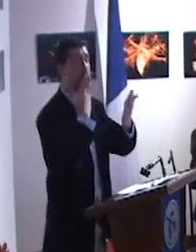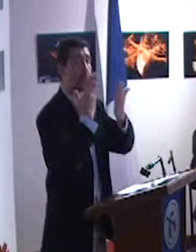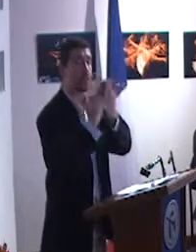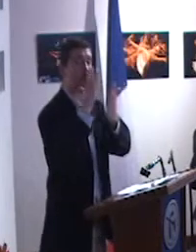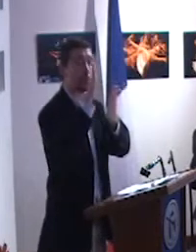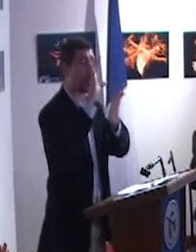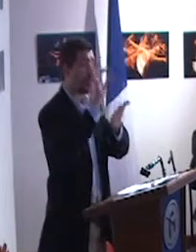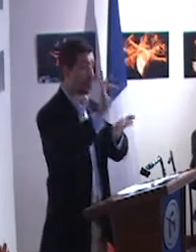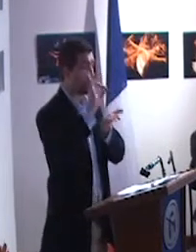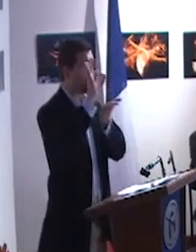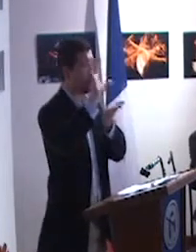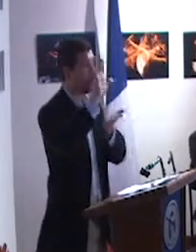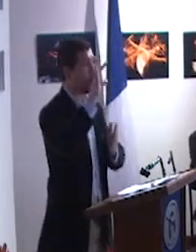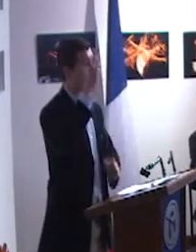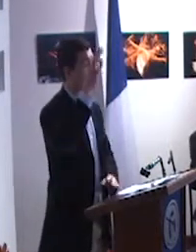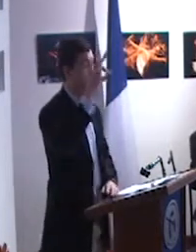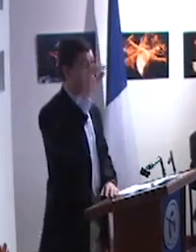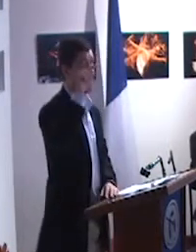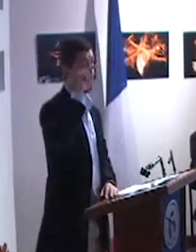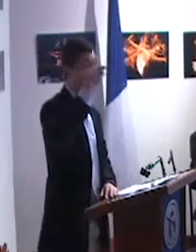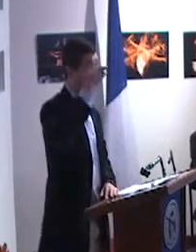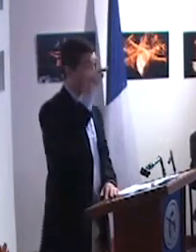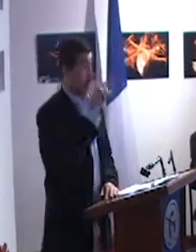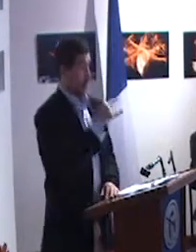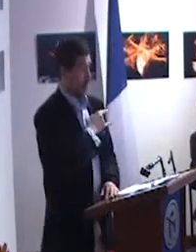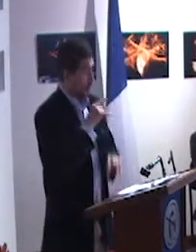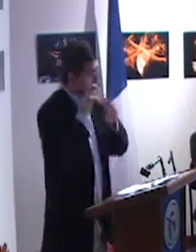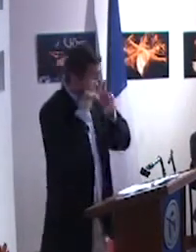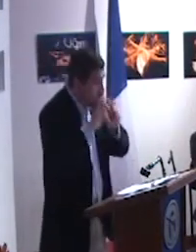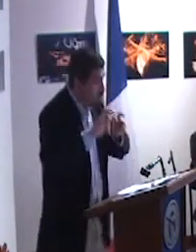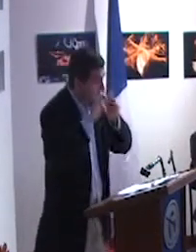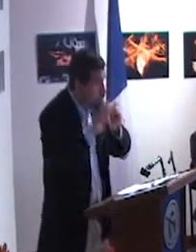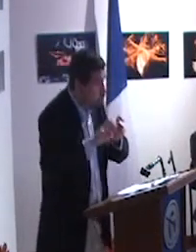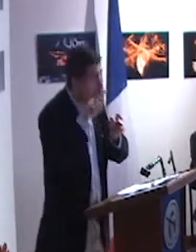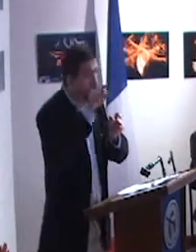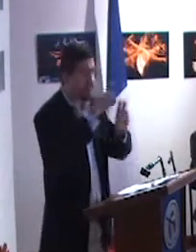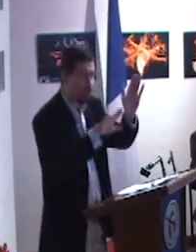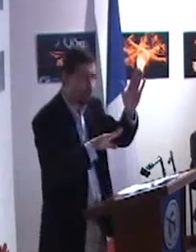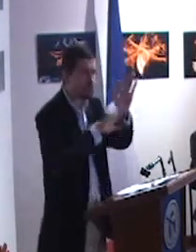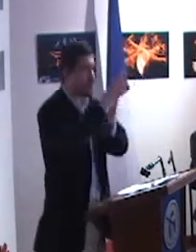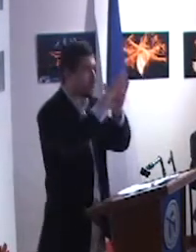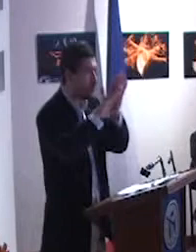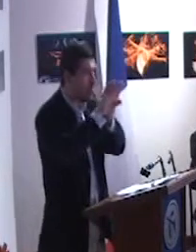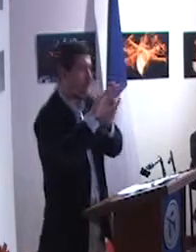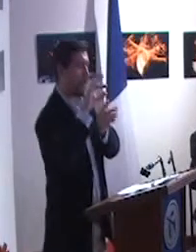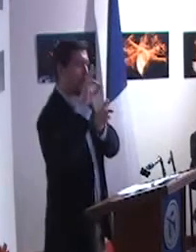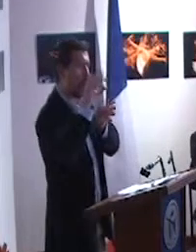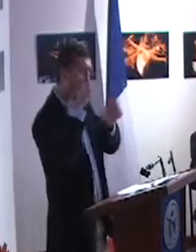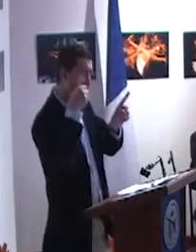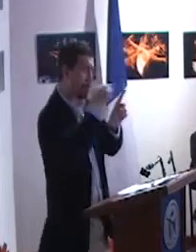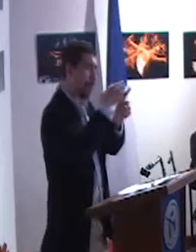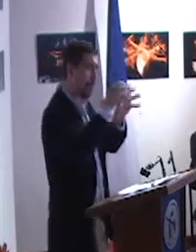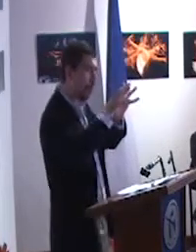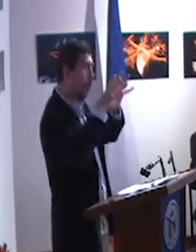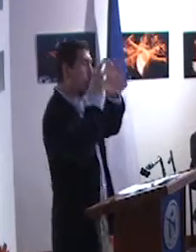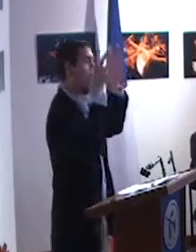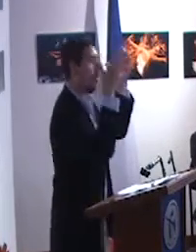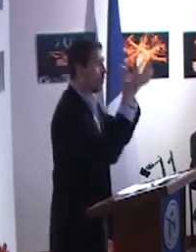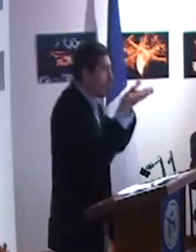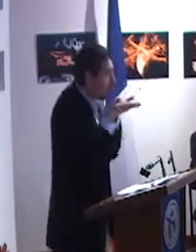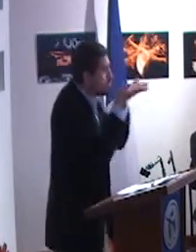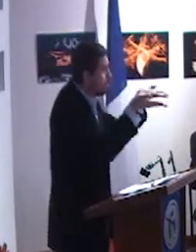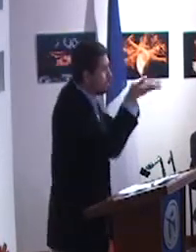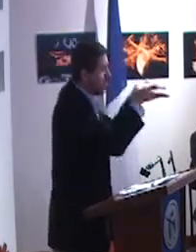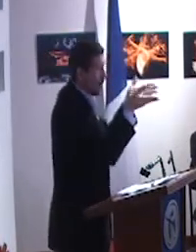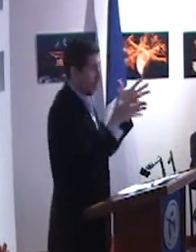A nivel mundial, damos gracias a los modelos que nos han entregado Francia, el cual